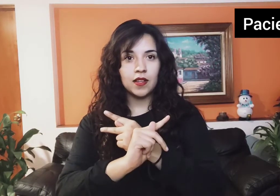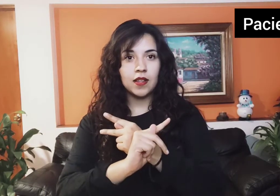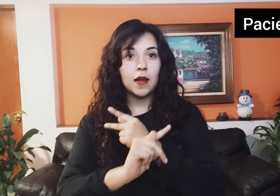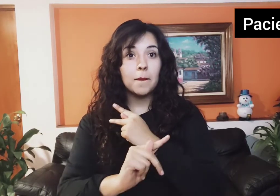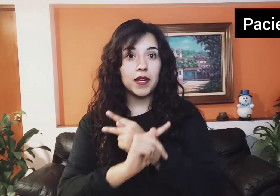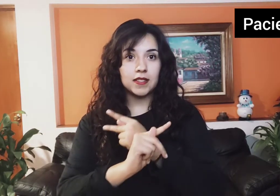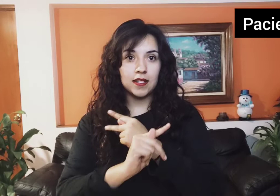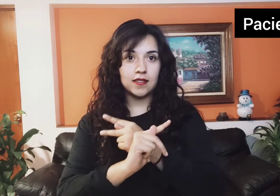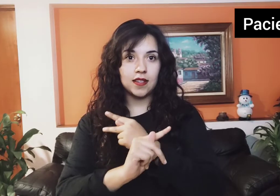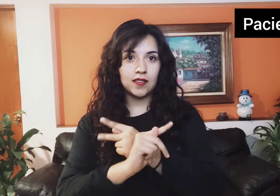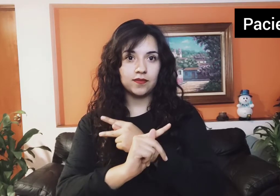Paciencia.